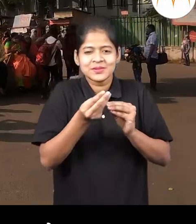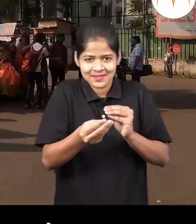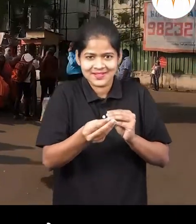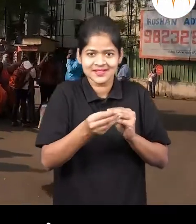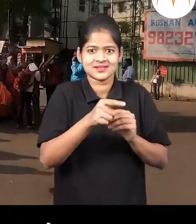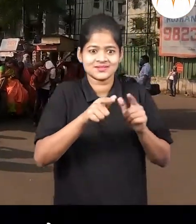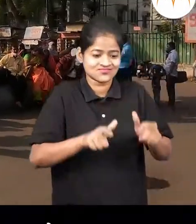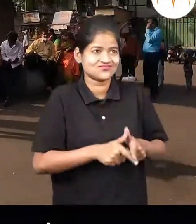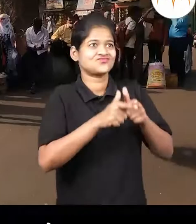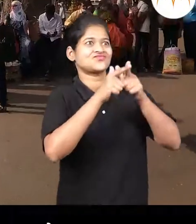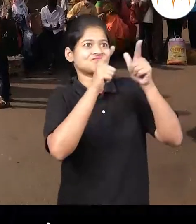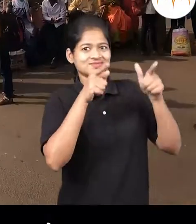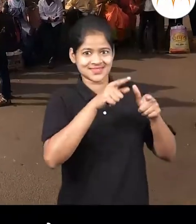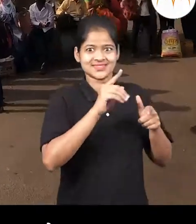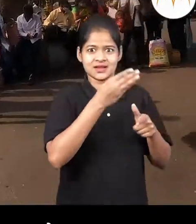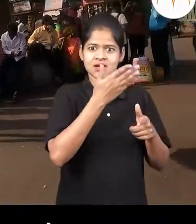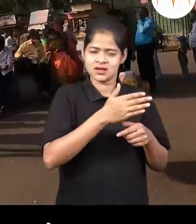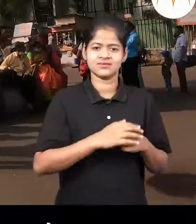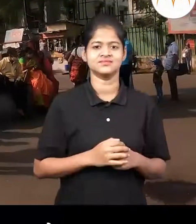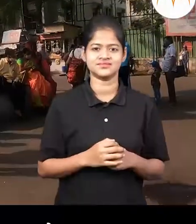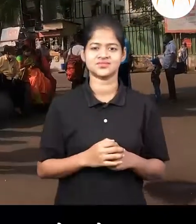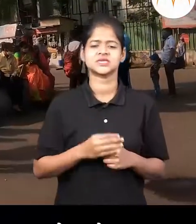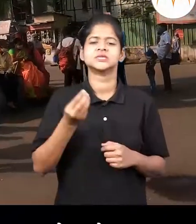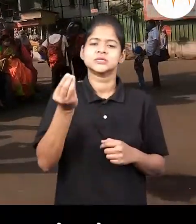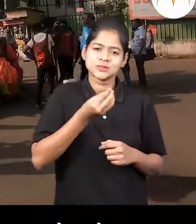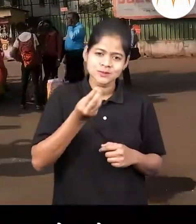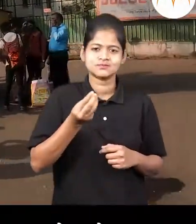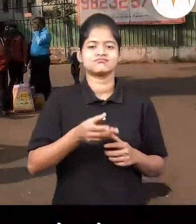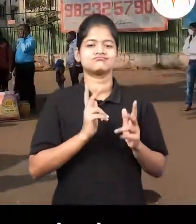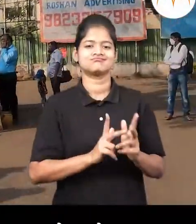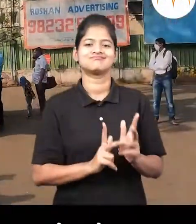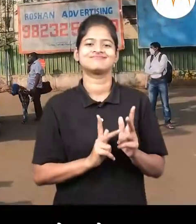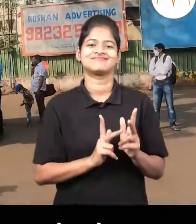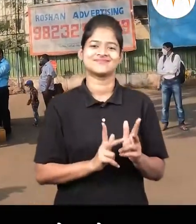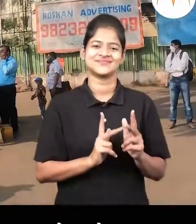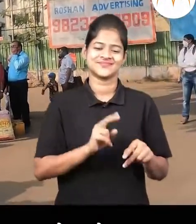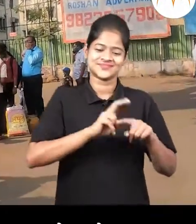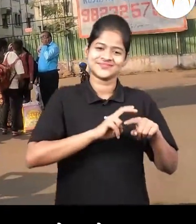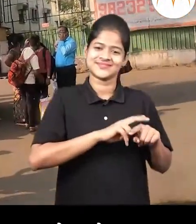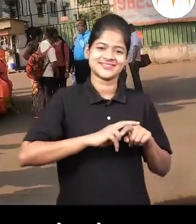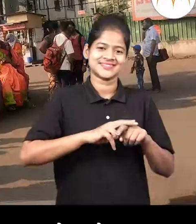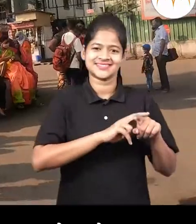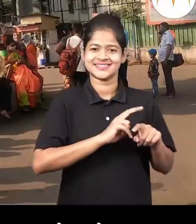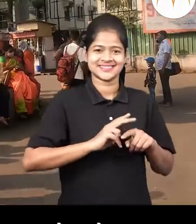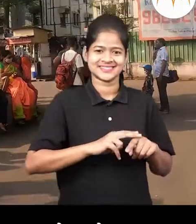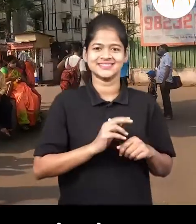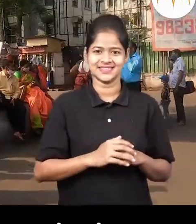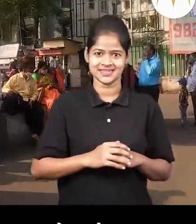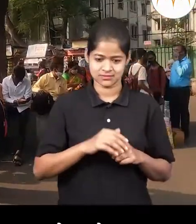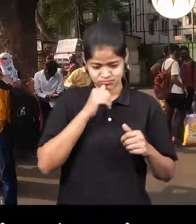तिथुन जवलज पिम्पडाचा पार आहे। काही लोग तिथे गप्पा मरत आरामात